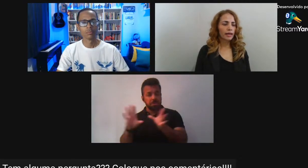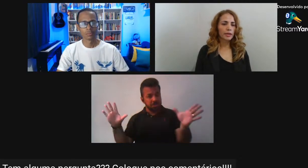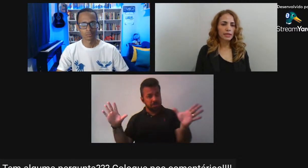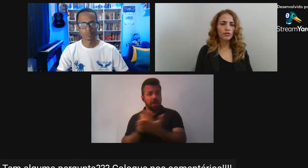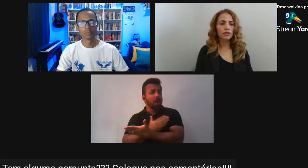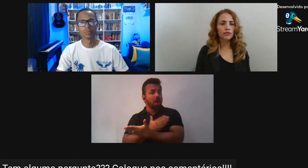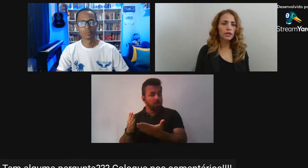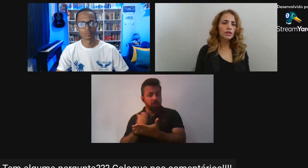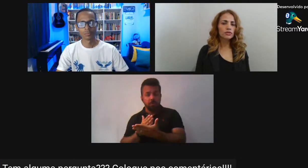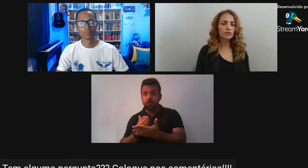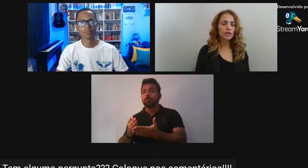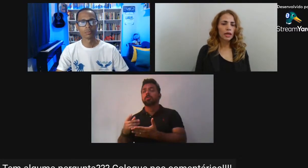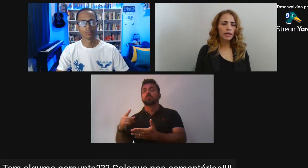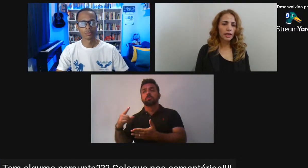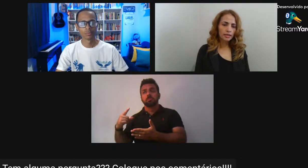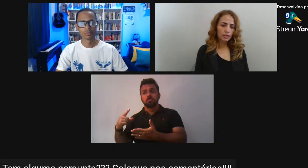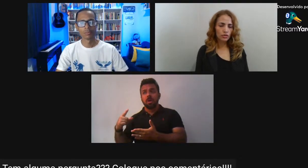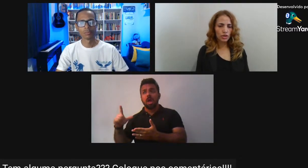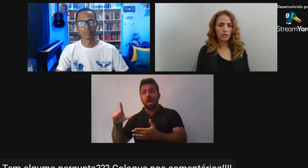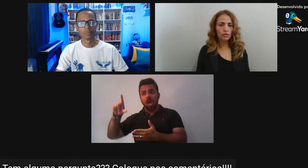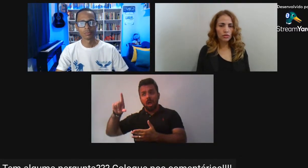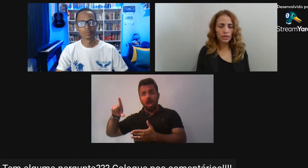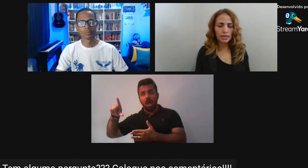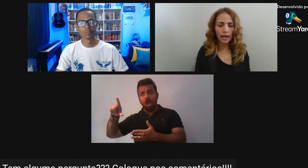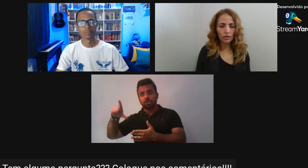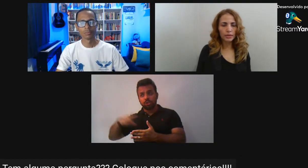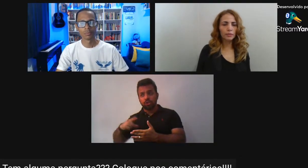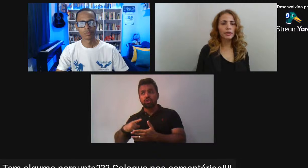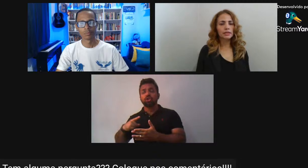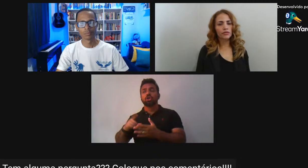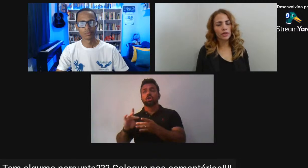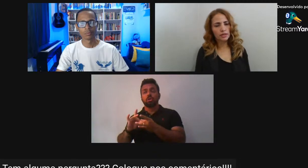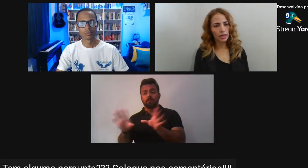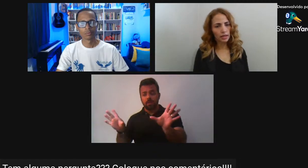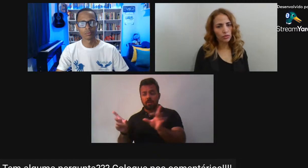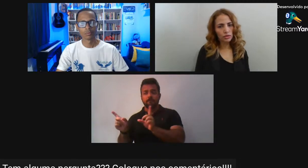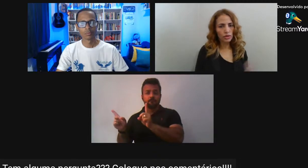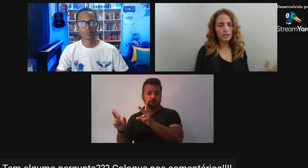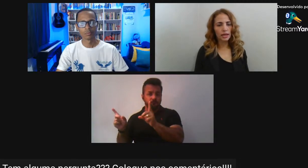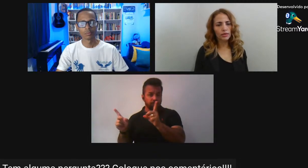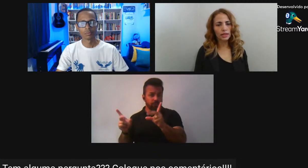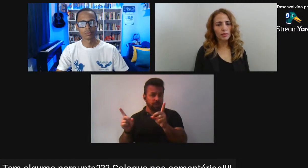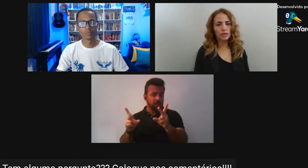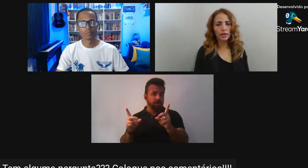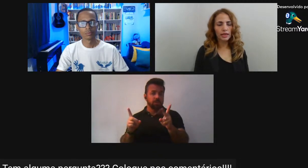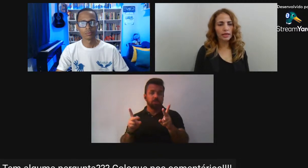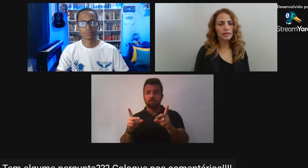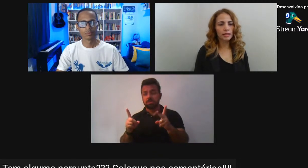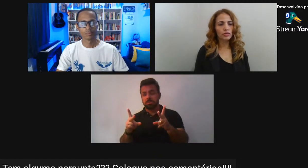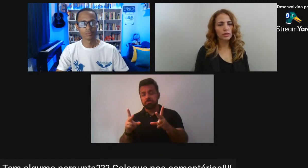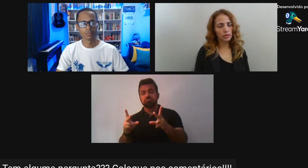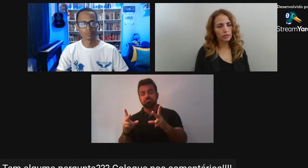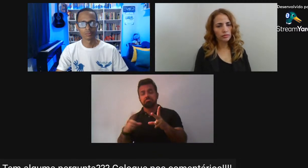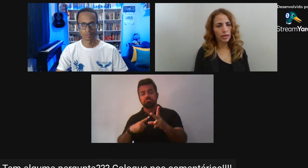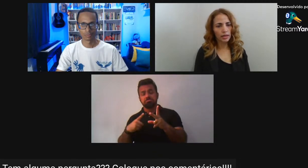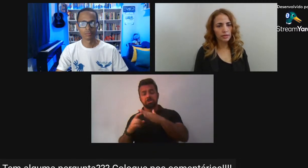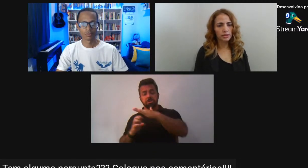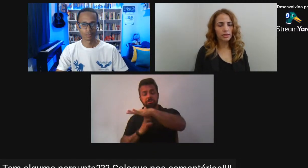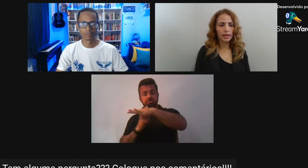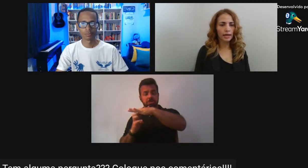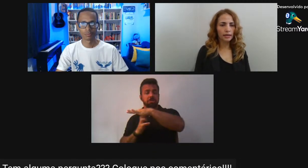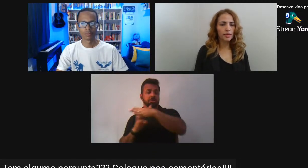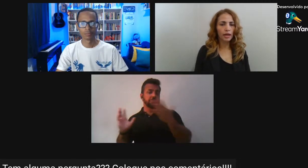Prestavam serviços E esses sujeitos Conquistaram Uma independência financeira E alguns alcançaram Até mesmo a riqueza Conseguiram